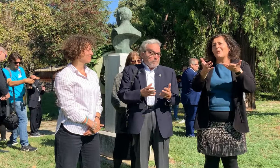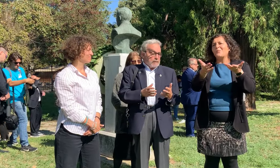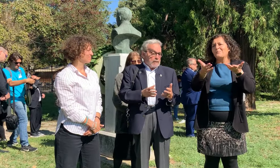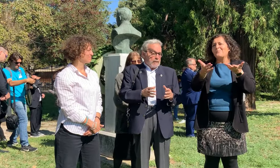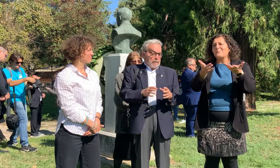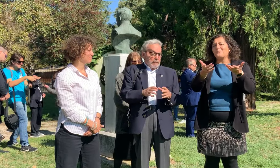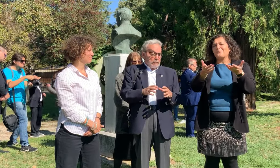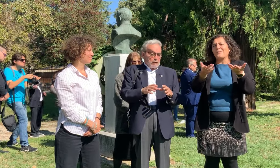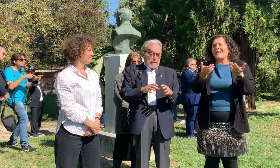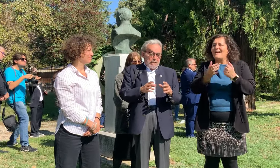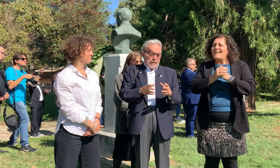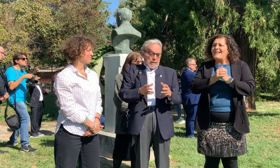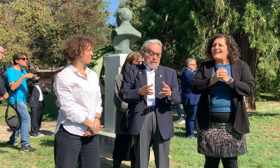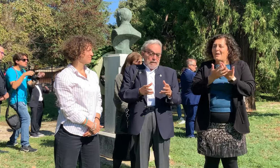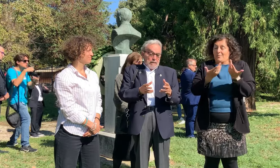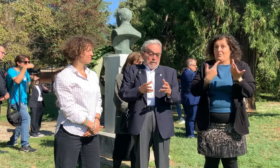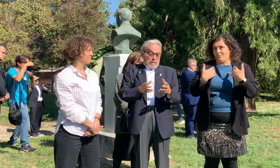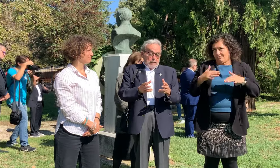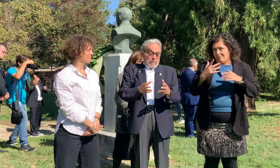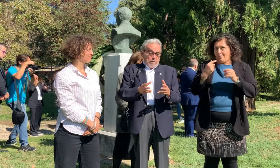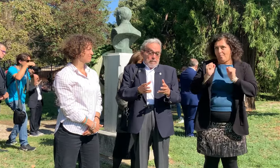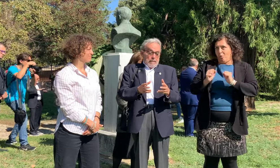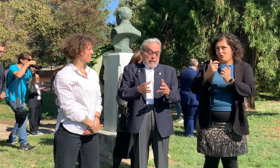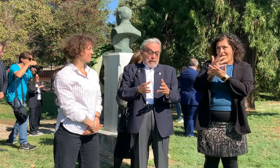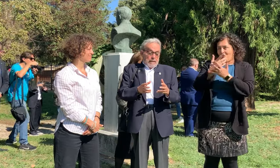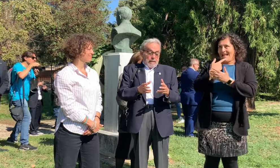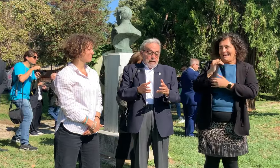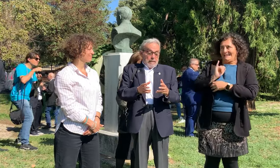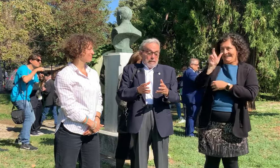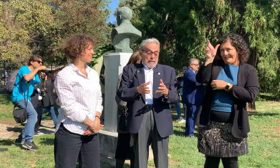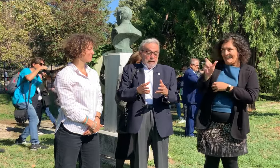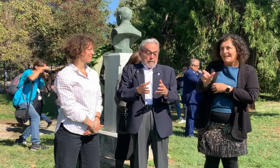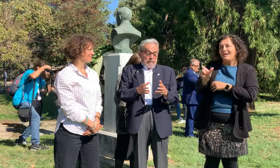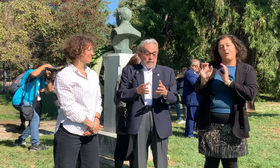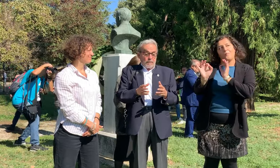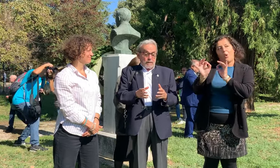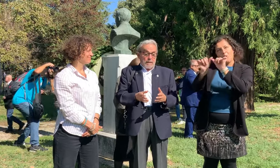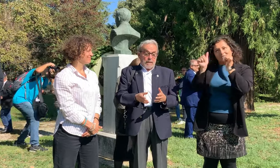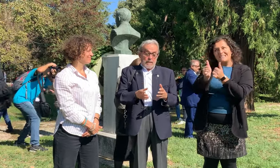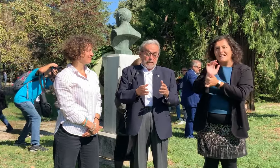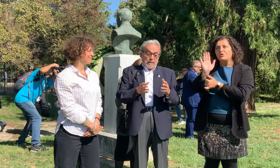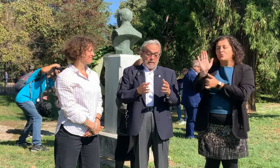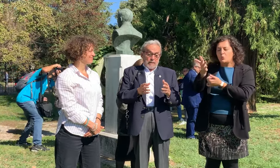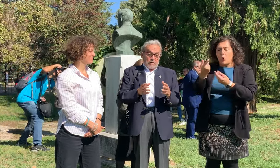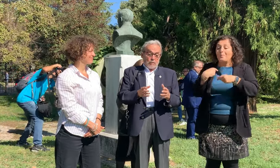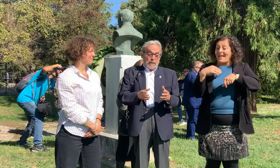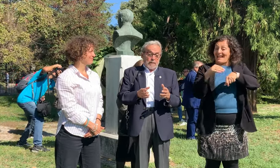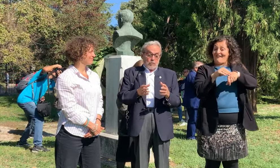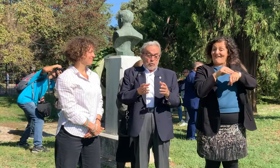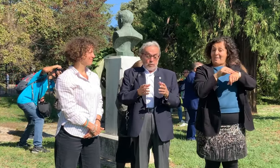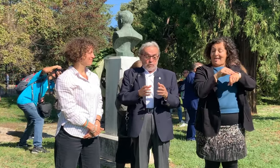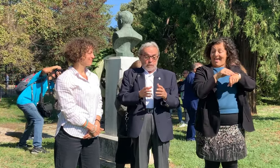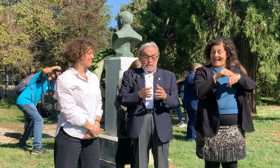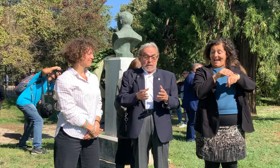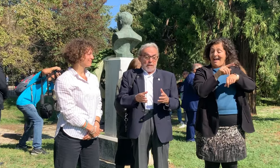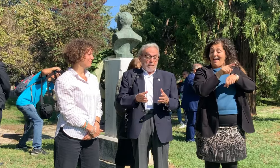dire chi era. L'infermiera che aveva trovato un esame